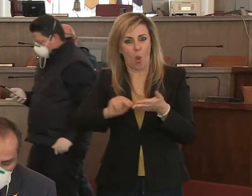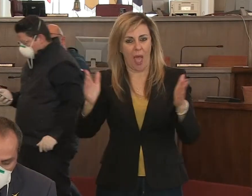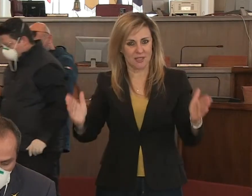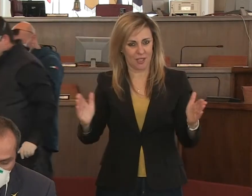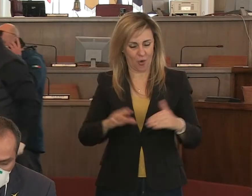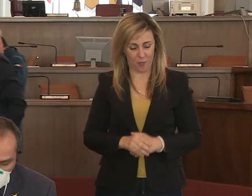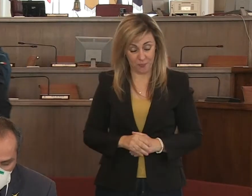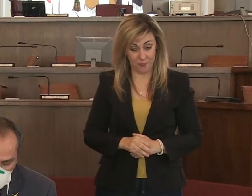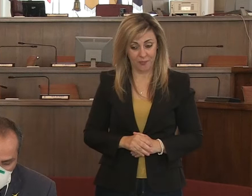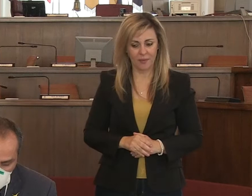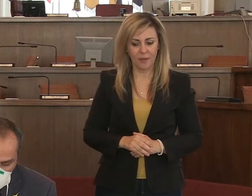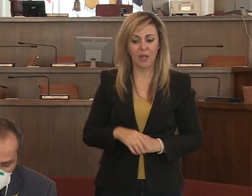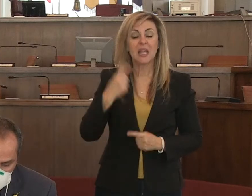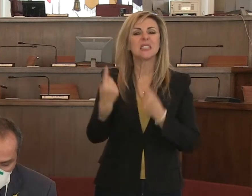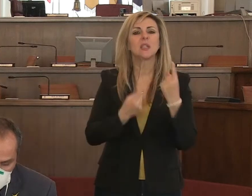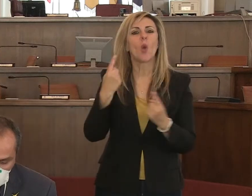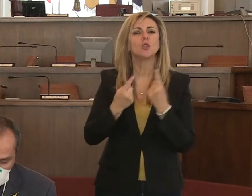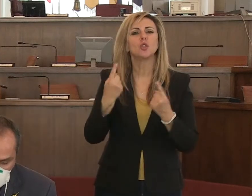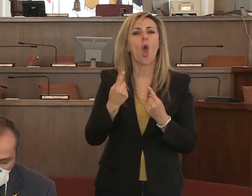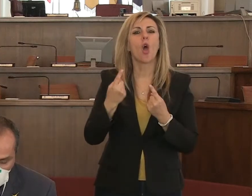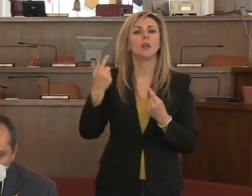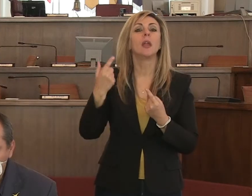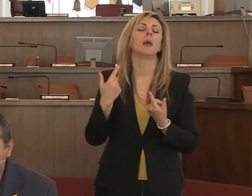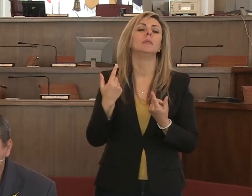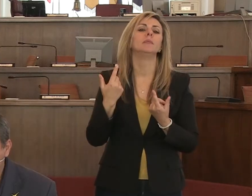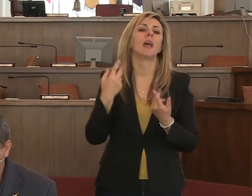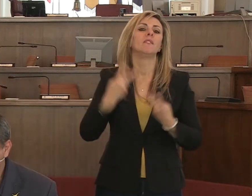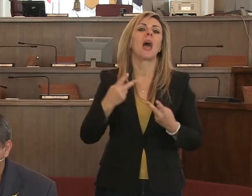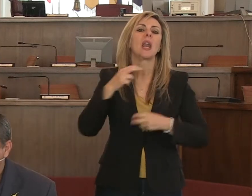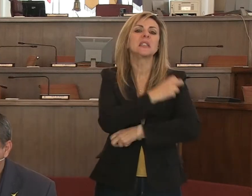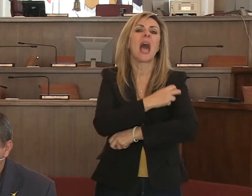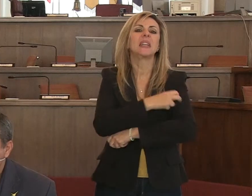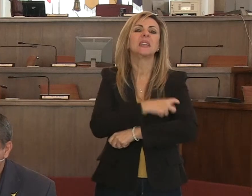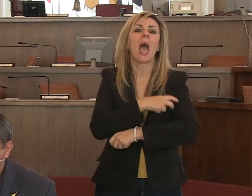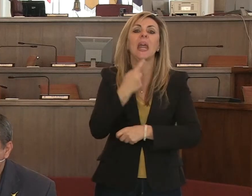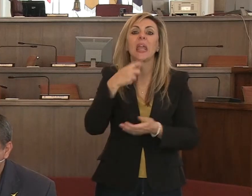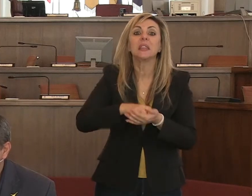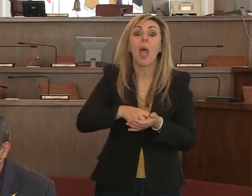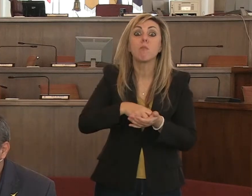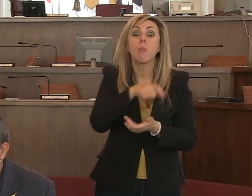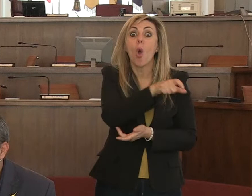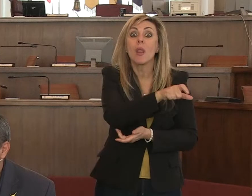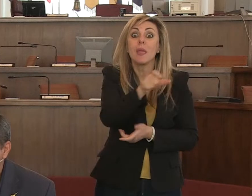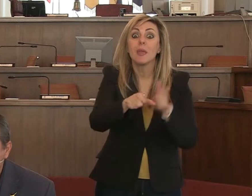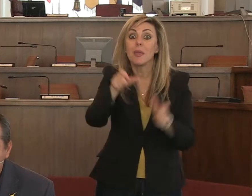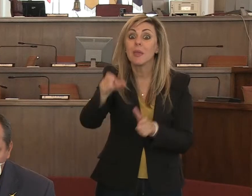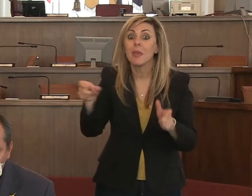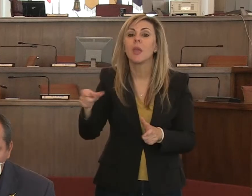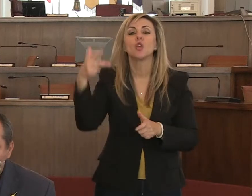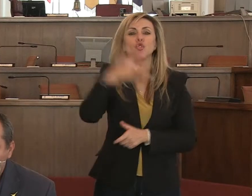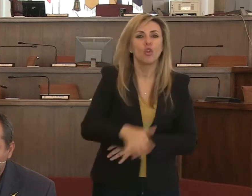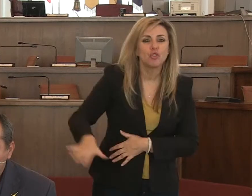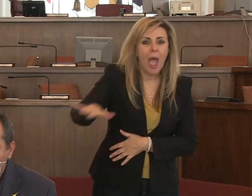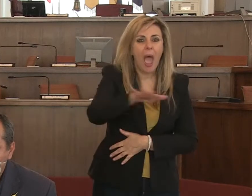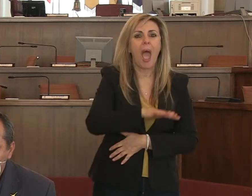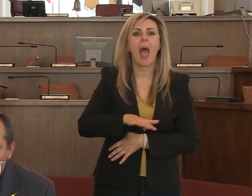situazione prioritaria è quella socio-sanitaria in particolare quella delle fasci deboli quindi in logica sociale